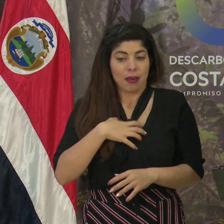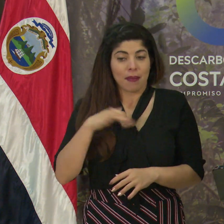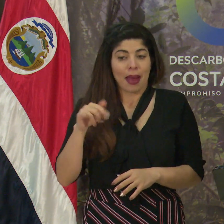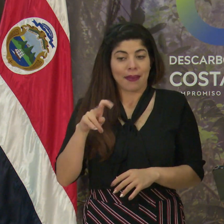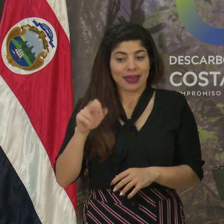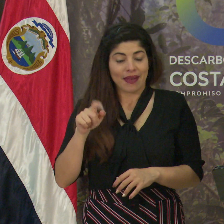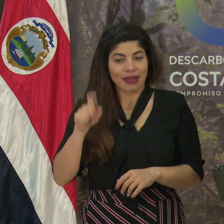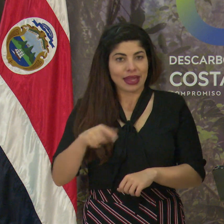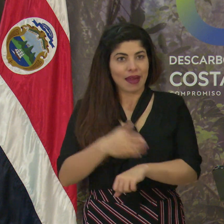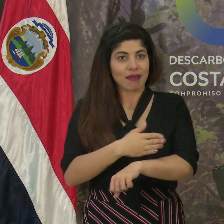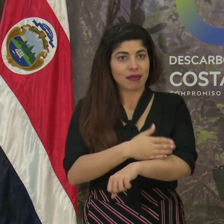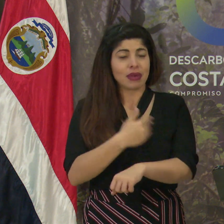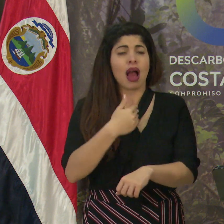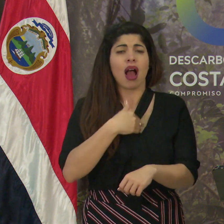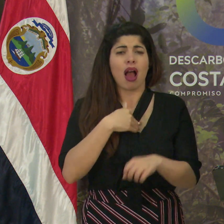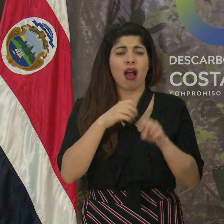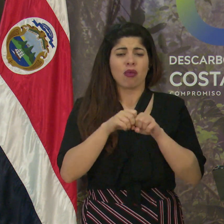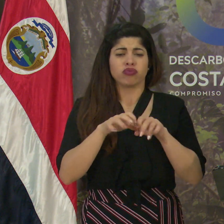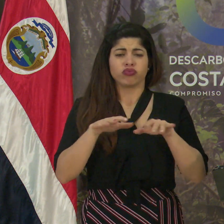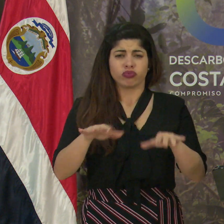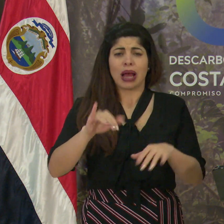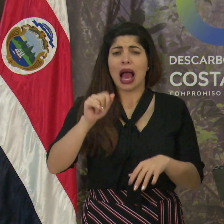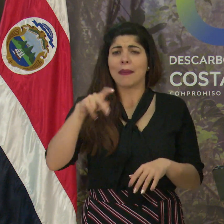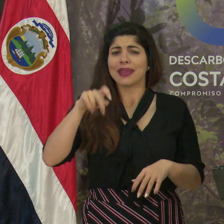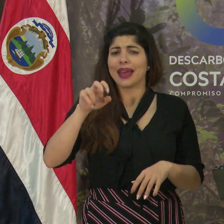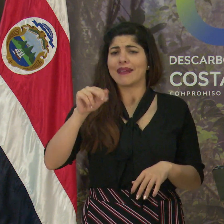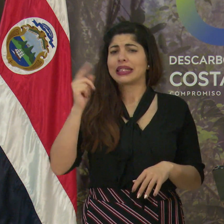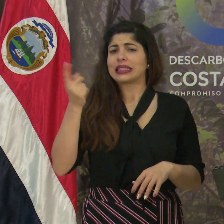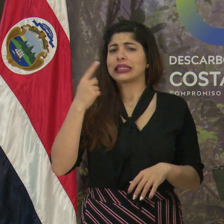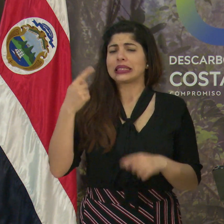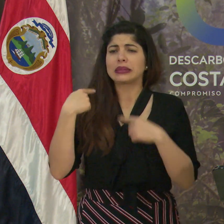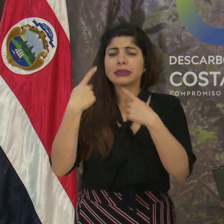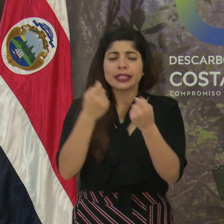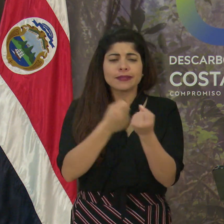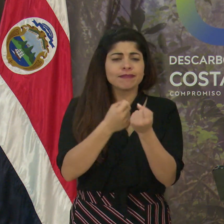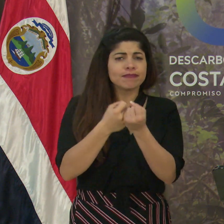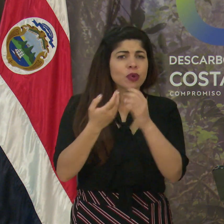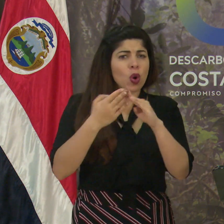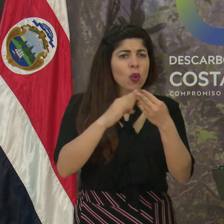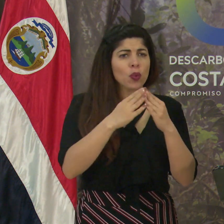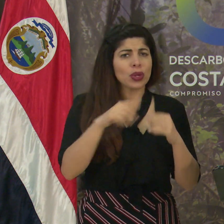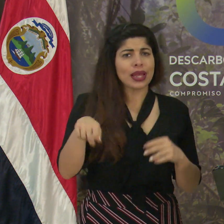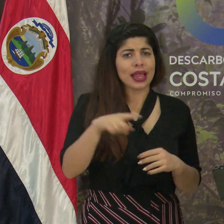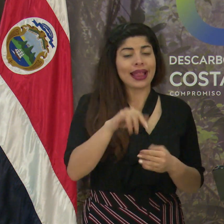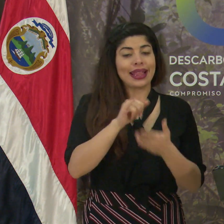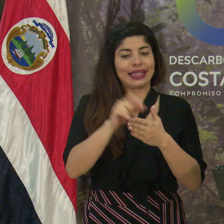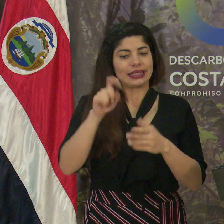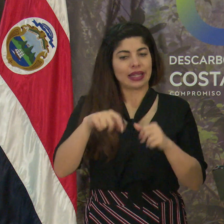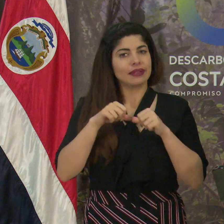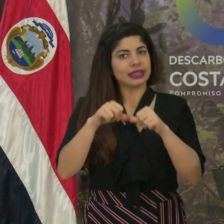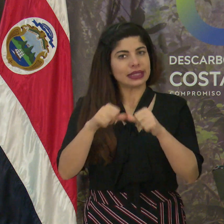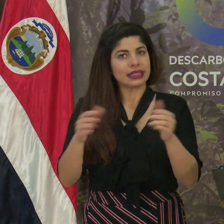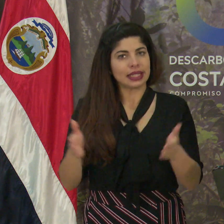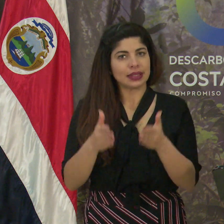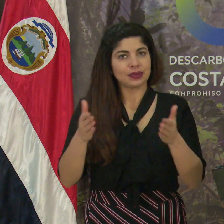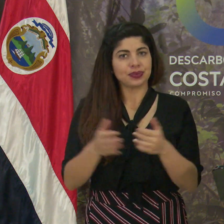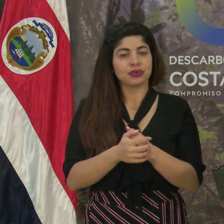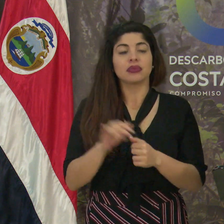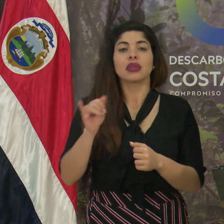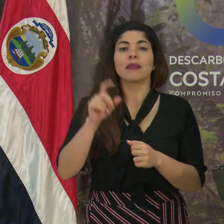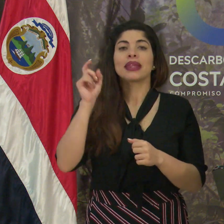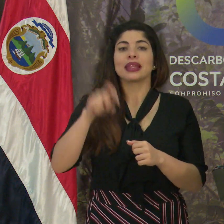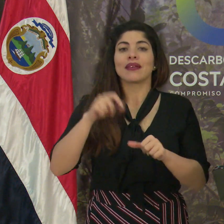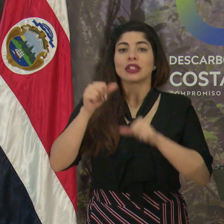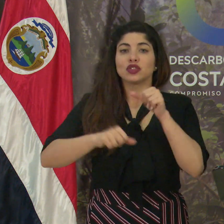JAPDEVA. Tiene una huella esencial, JAPDEVA es siempre la que ha estado ahí para las comunidades y esto hay que seguirlo haciendo. Hay que